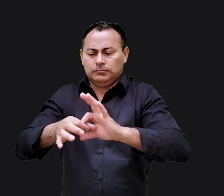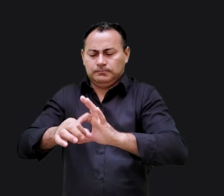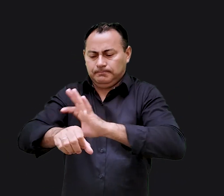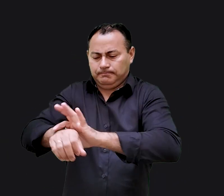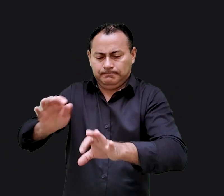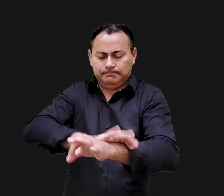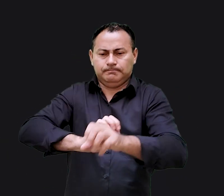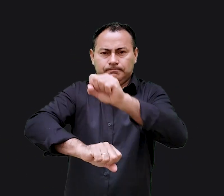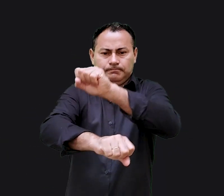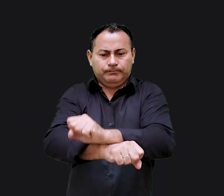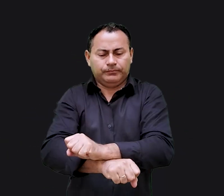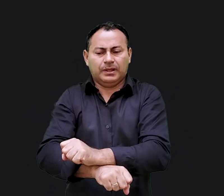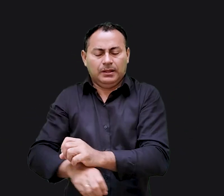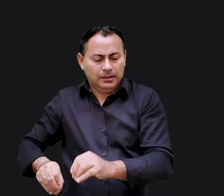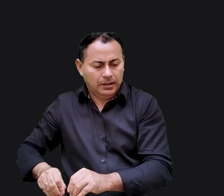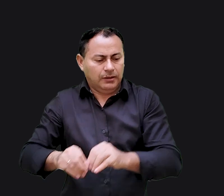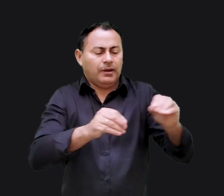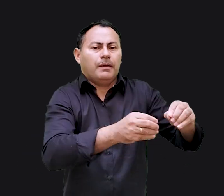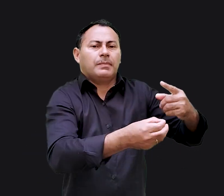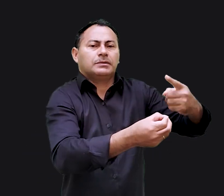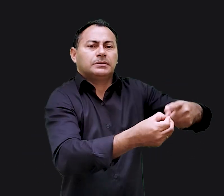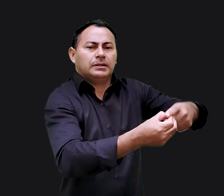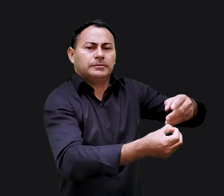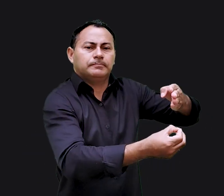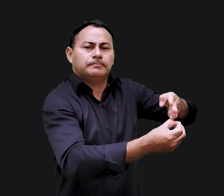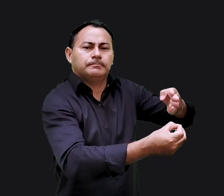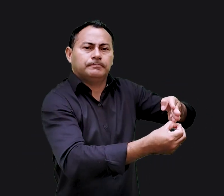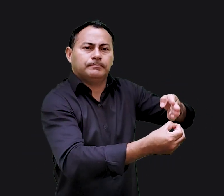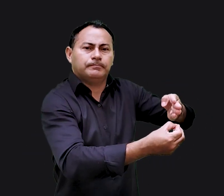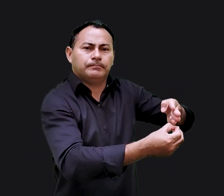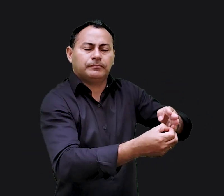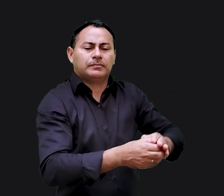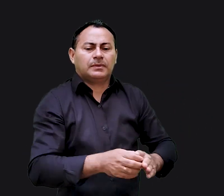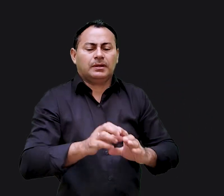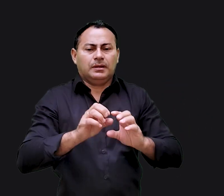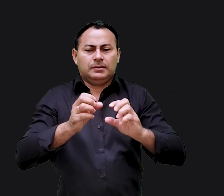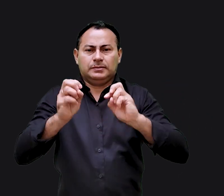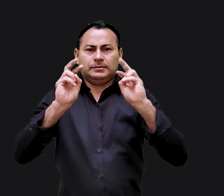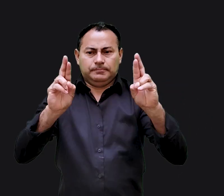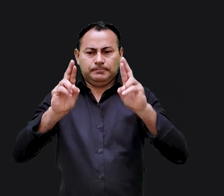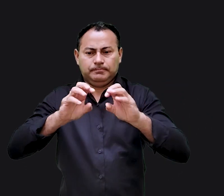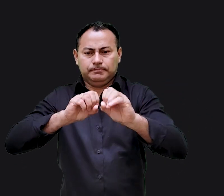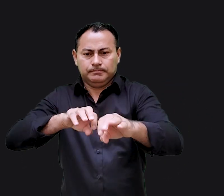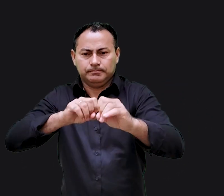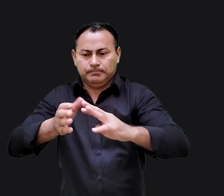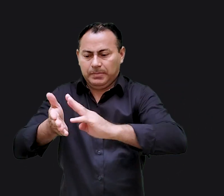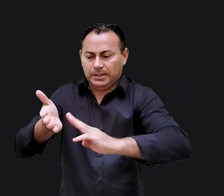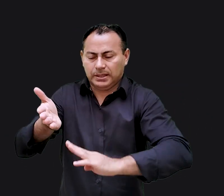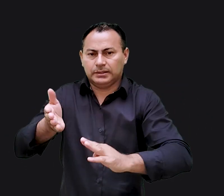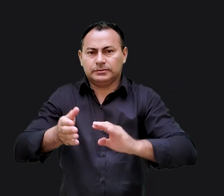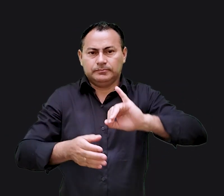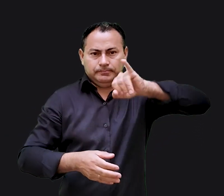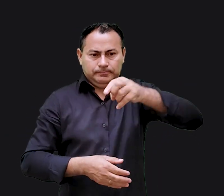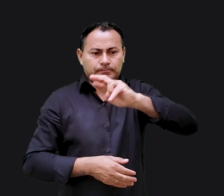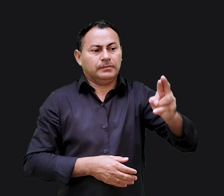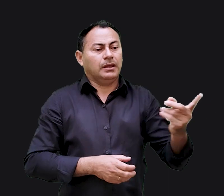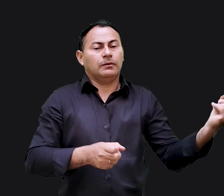estava acorrentado e prestes a ser arrastado para a Babilônia. A esperança da mensagem de Jeremias dizia que eles